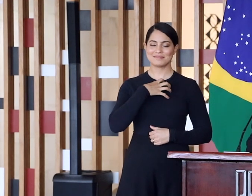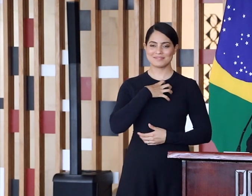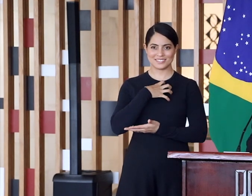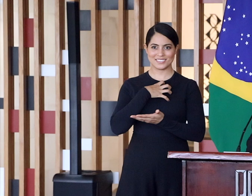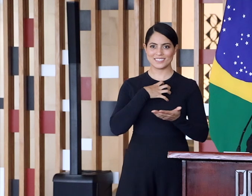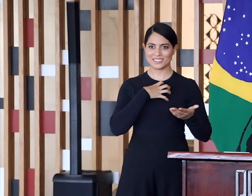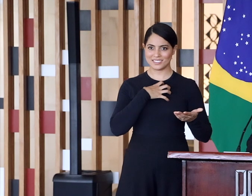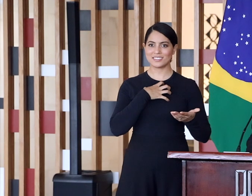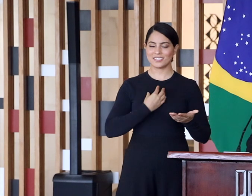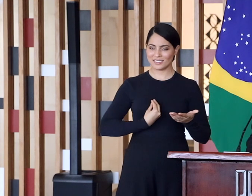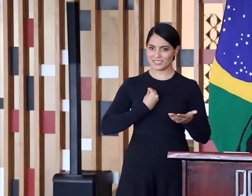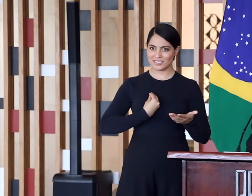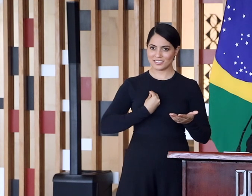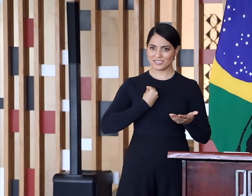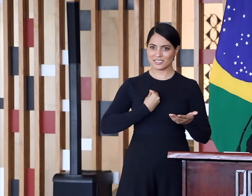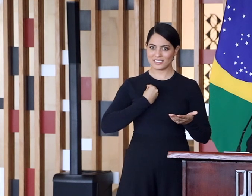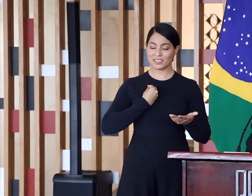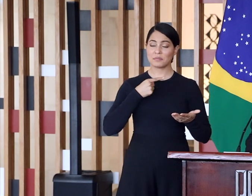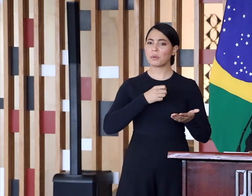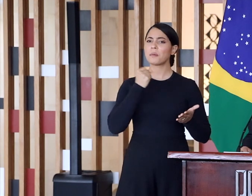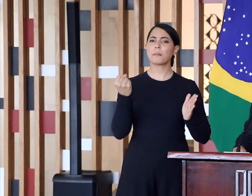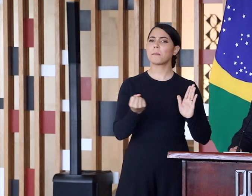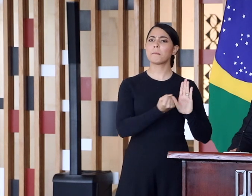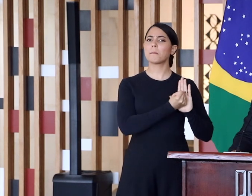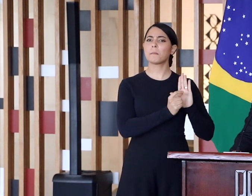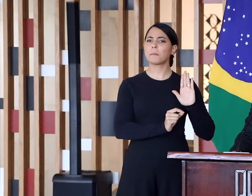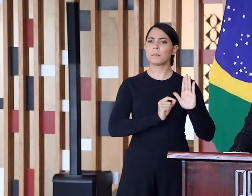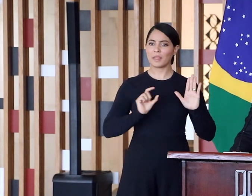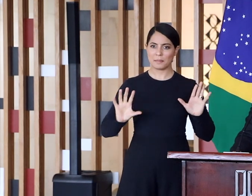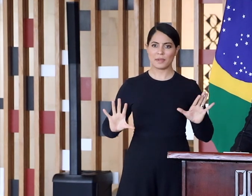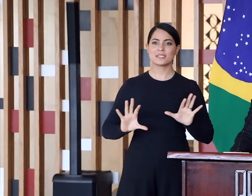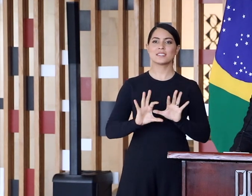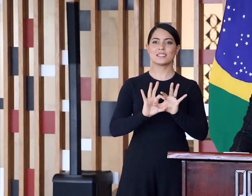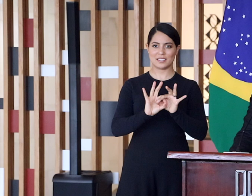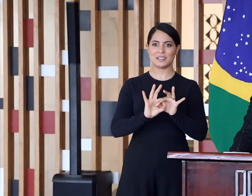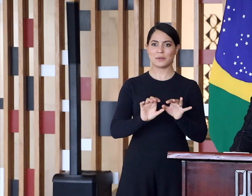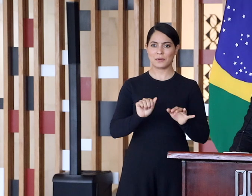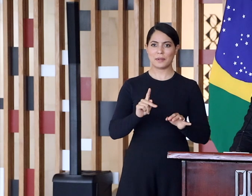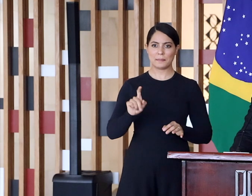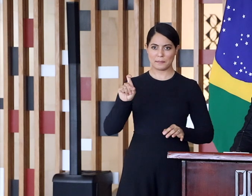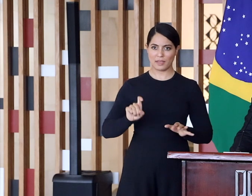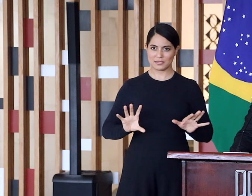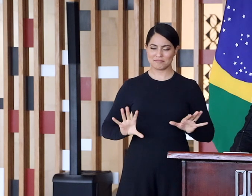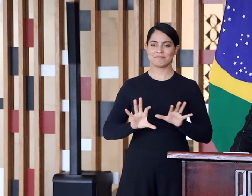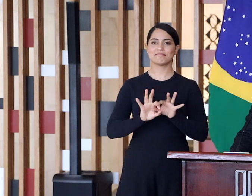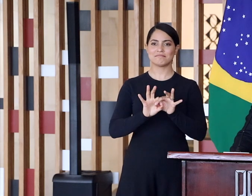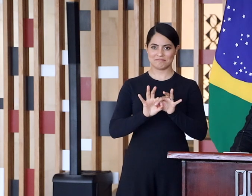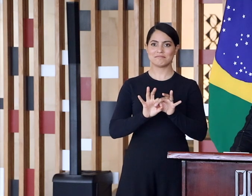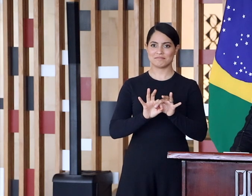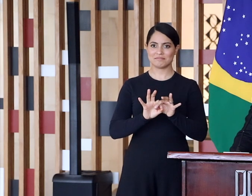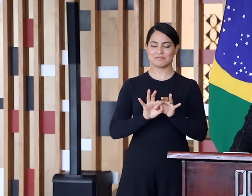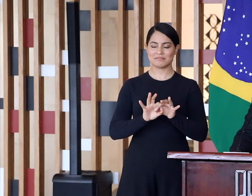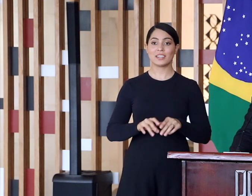que marca a assinatura do projeto setorial, em parceria com a PECS Brasil. O It's Natural Brasilia